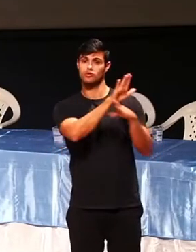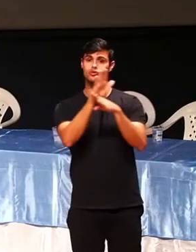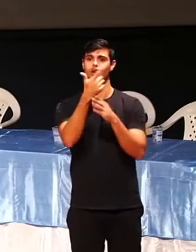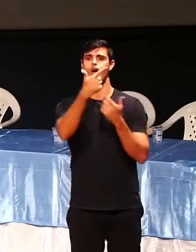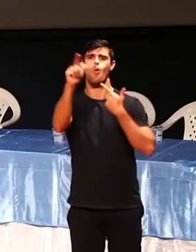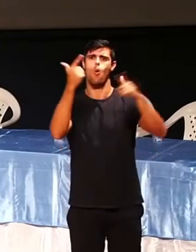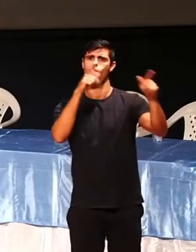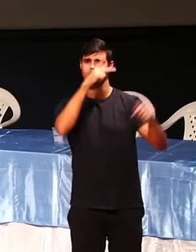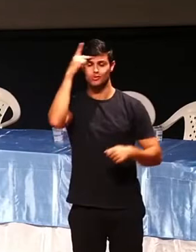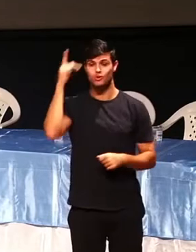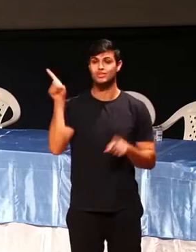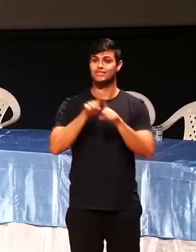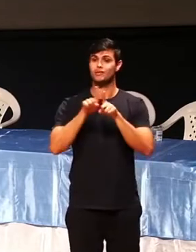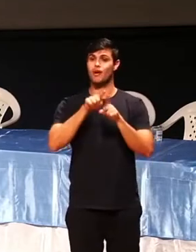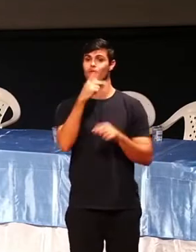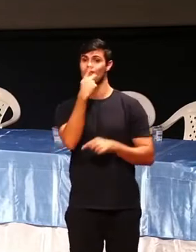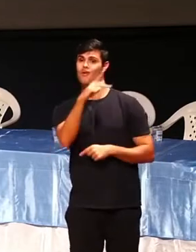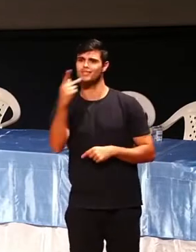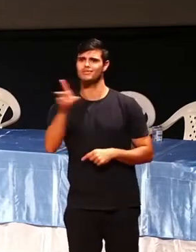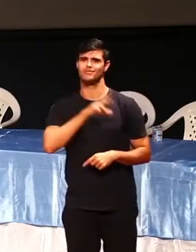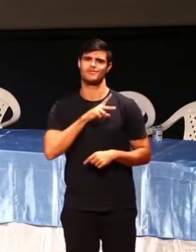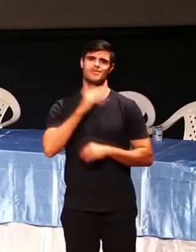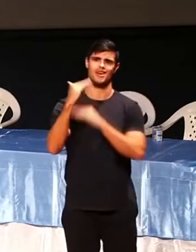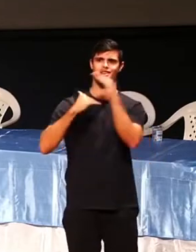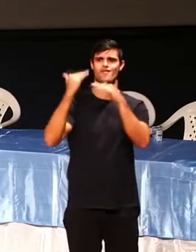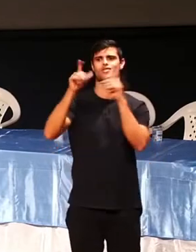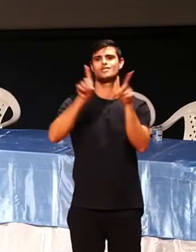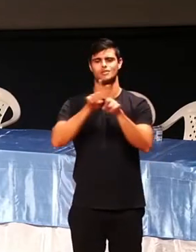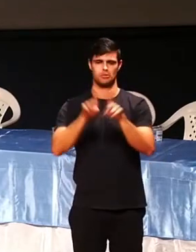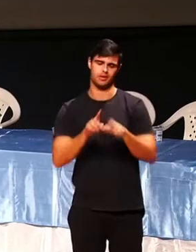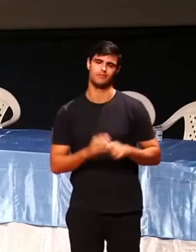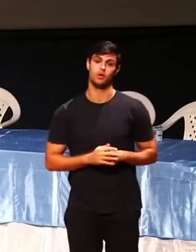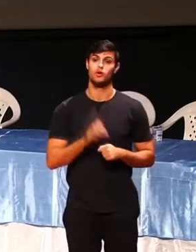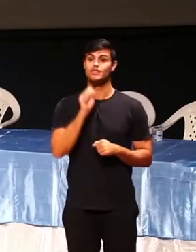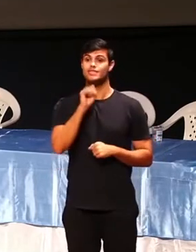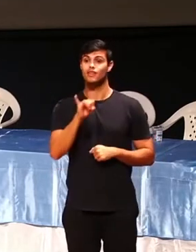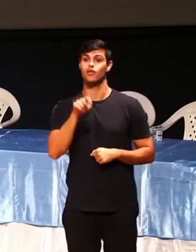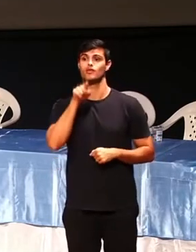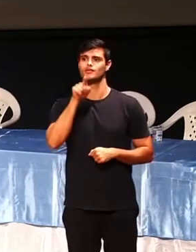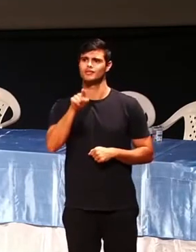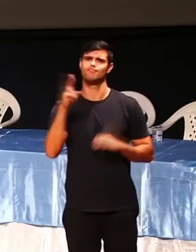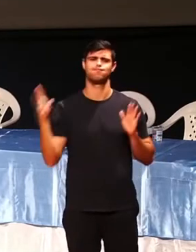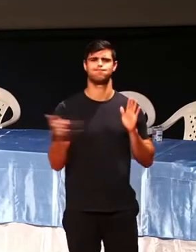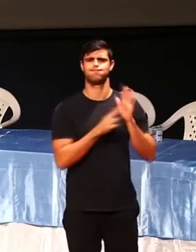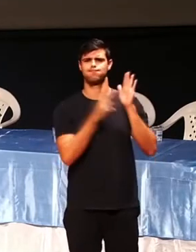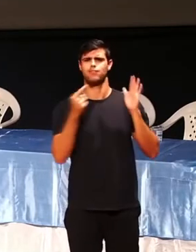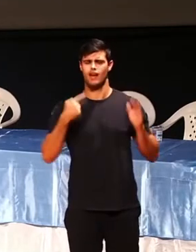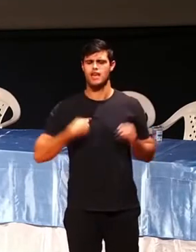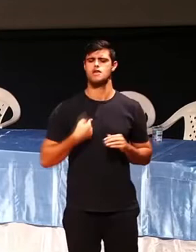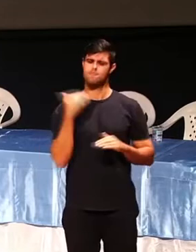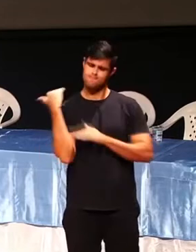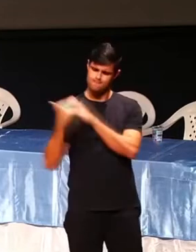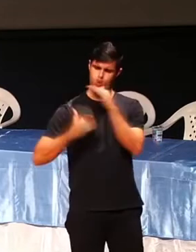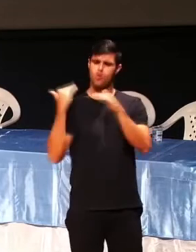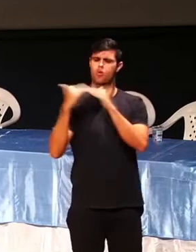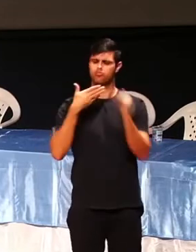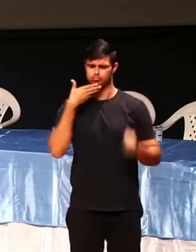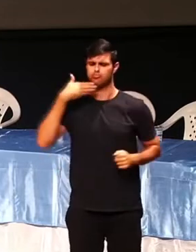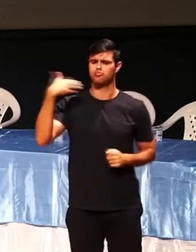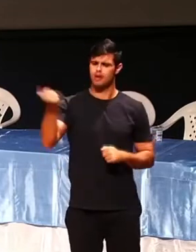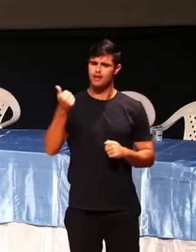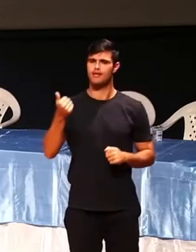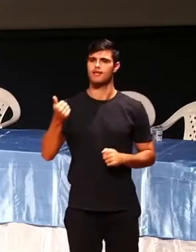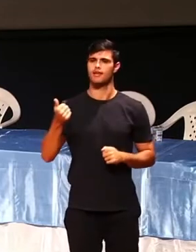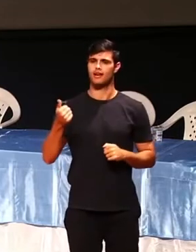Então, se hoje a gente se comprometer, eu quero melhorar, eu posso melhorar, eu vou melhorar, e usar